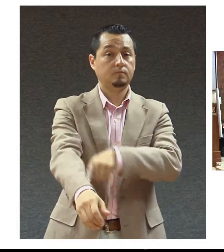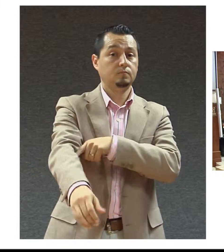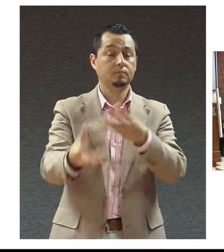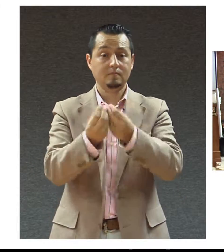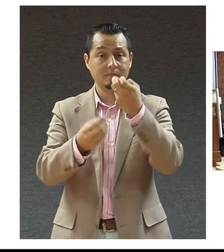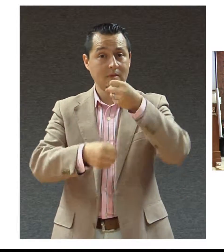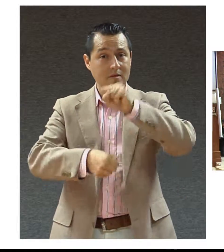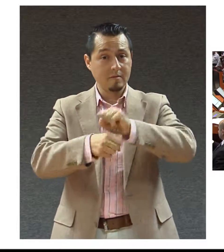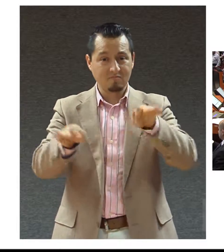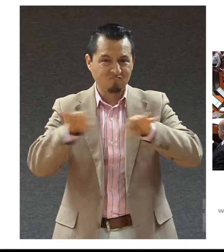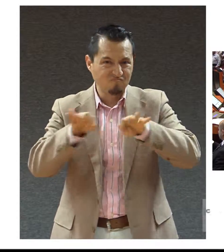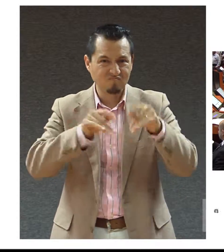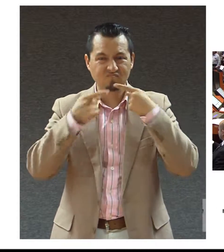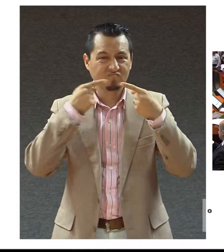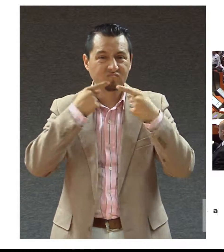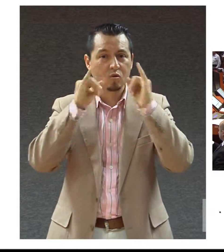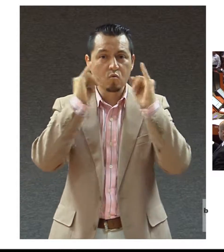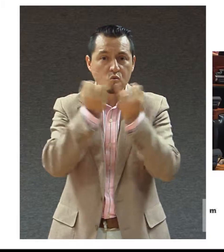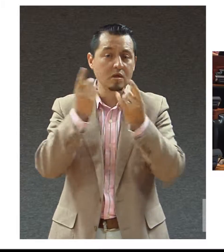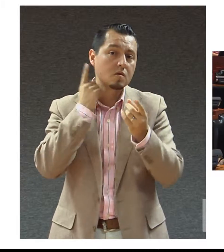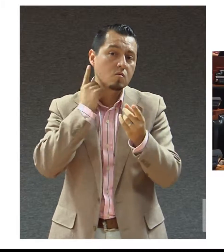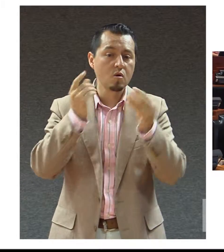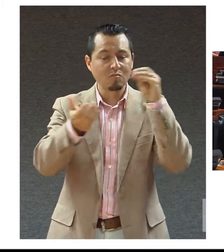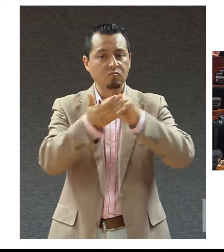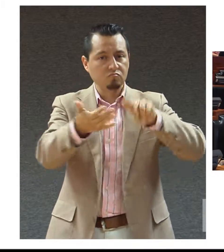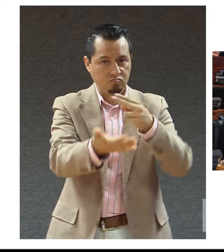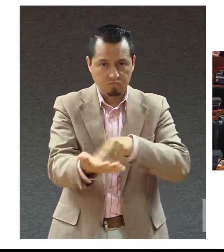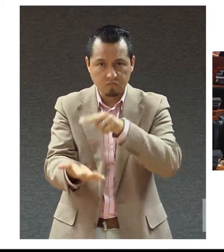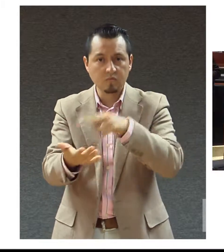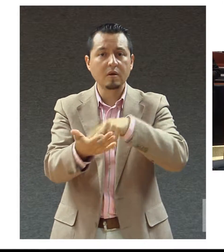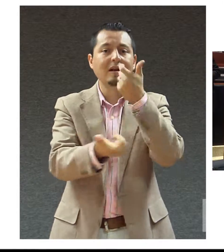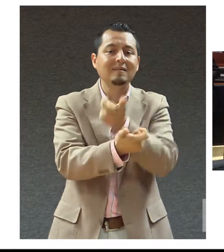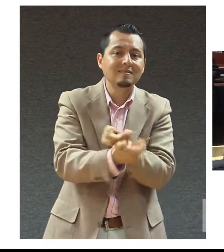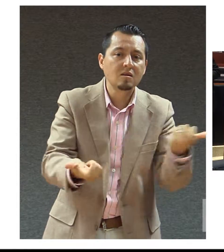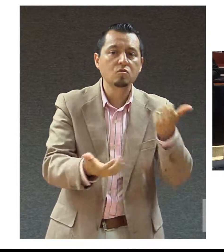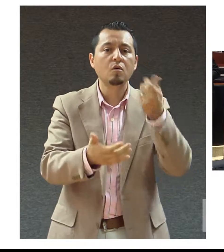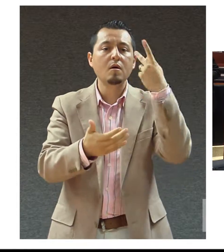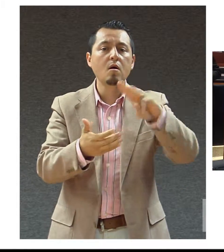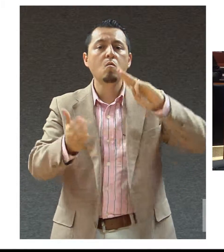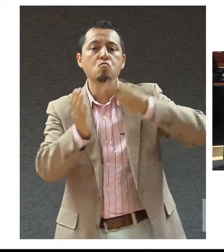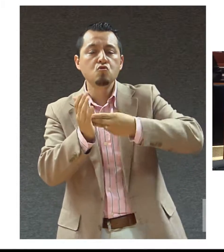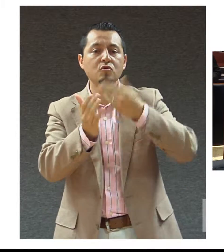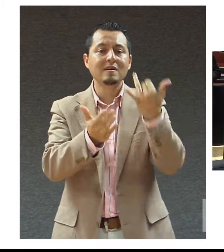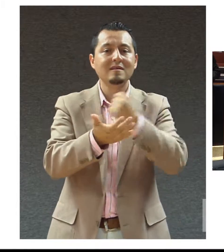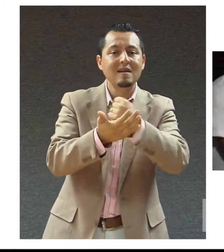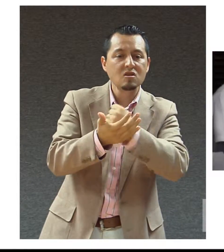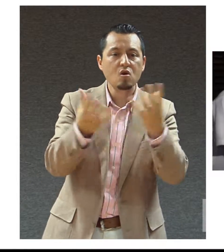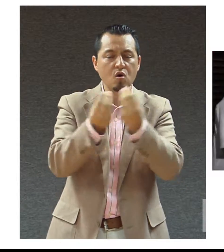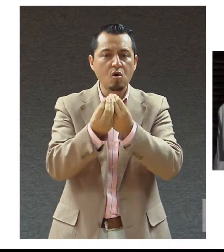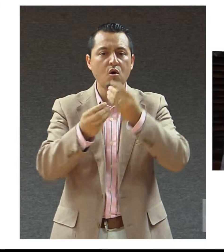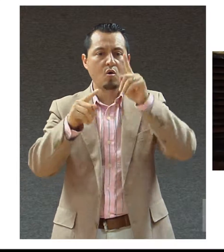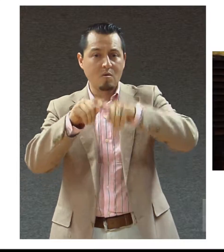Durante esta semana de trabajo, los diputados de Jalisco ratificaron la reforma federal para desvincular el salario mínimo del cobro de multas y créditos,